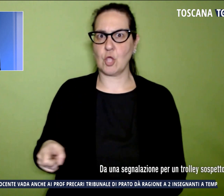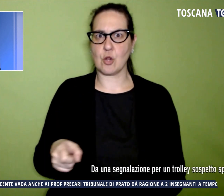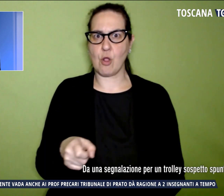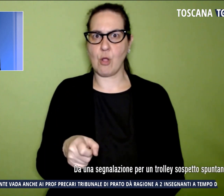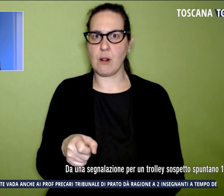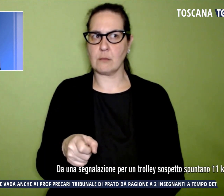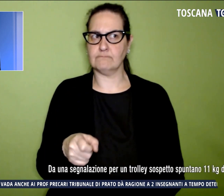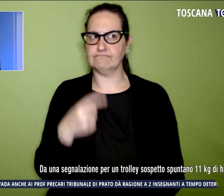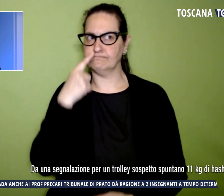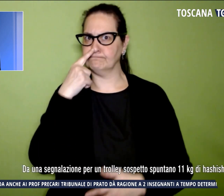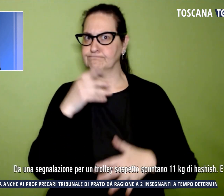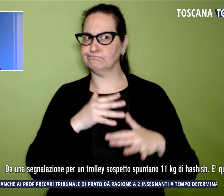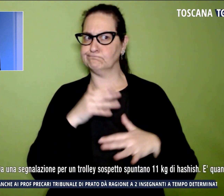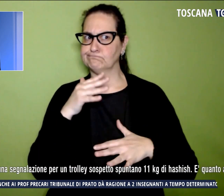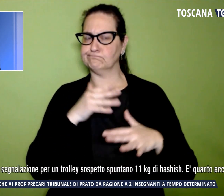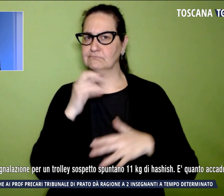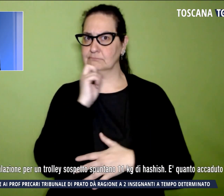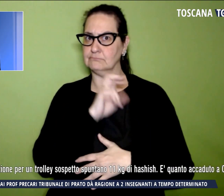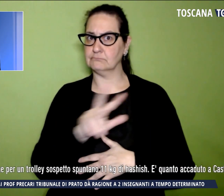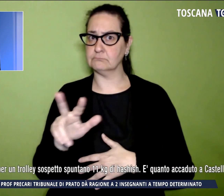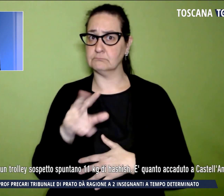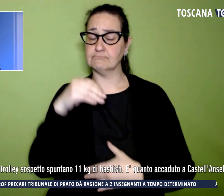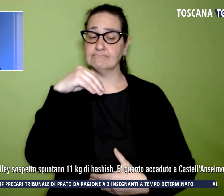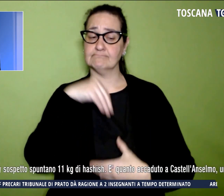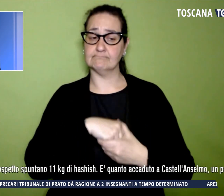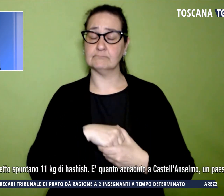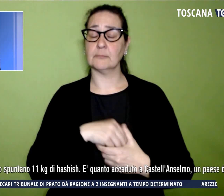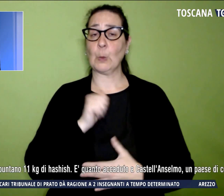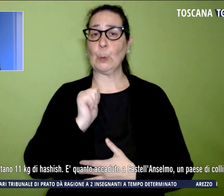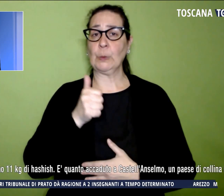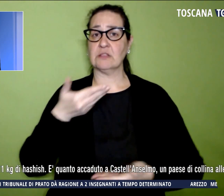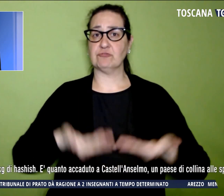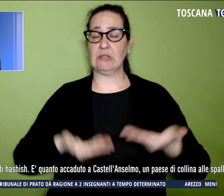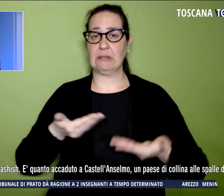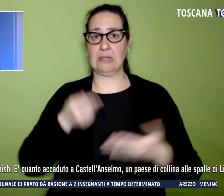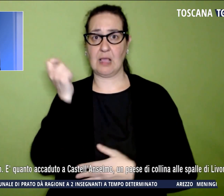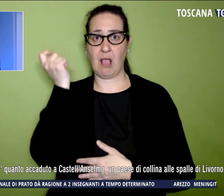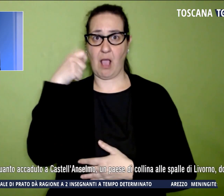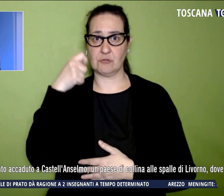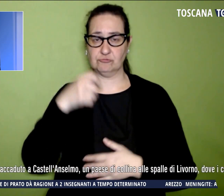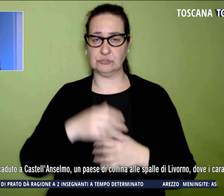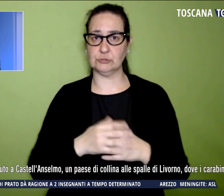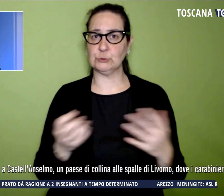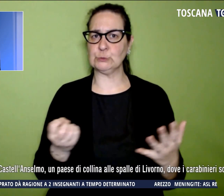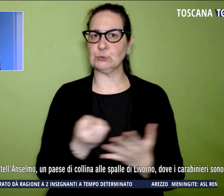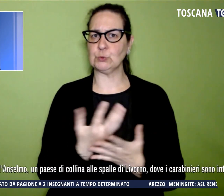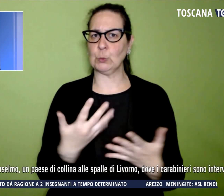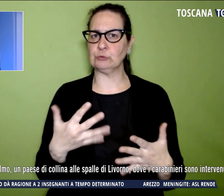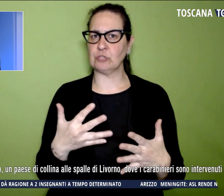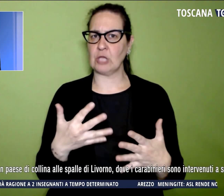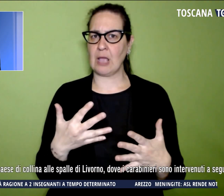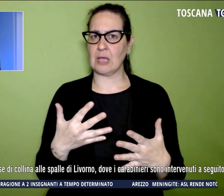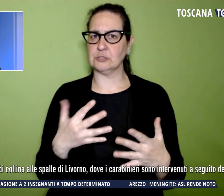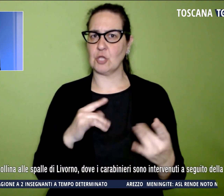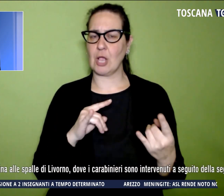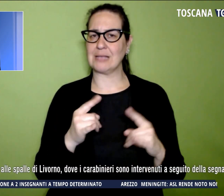pensate 11 kg di ascisce e quanto accaduto a Castellanselmo,